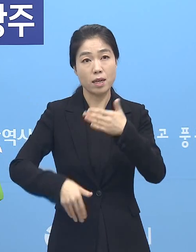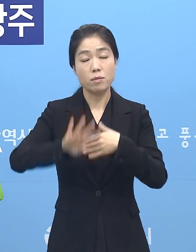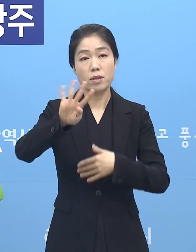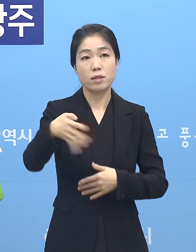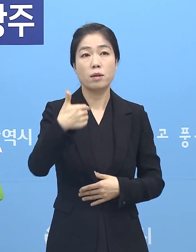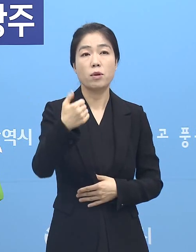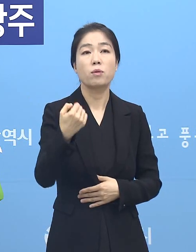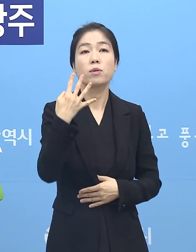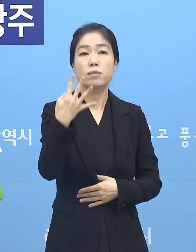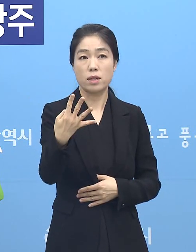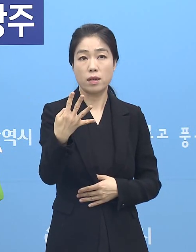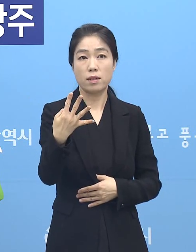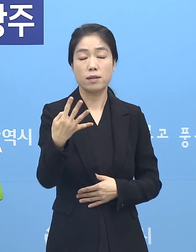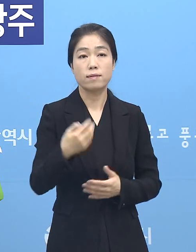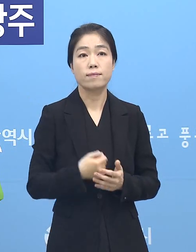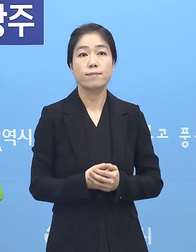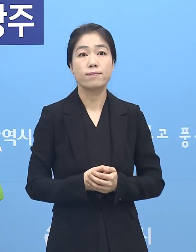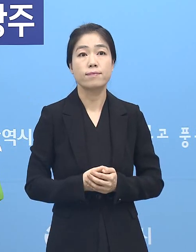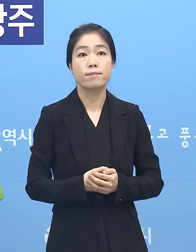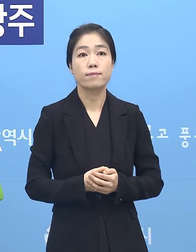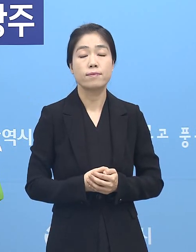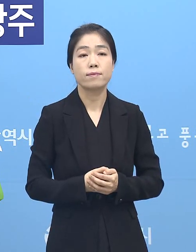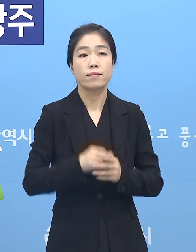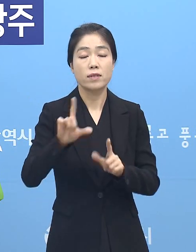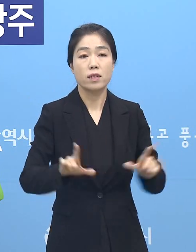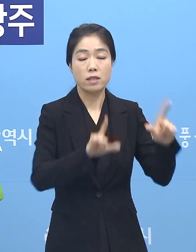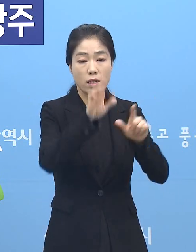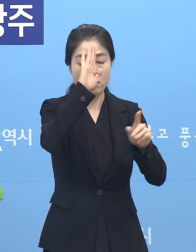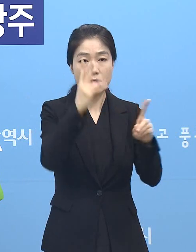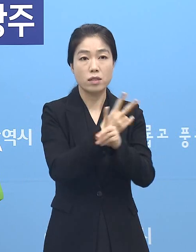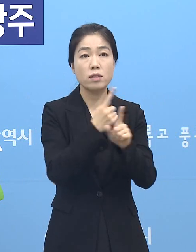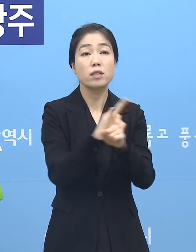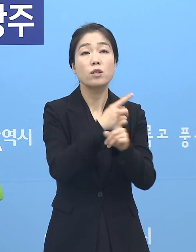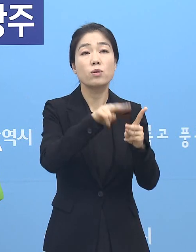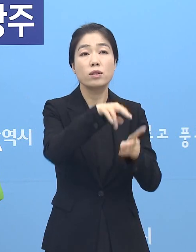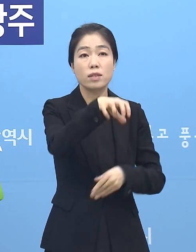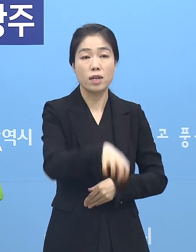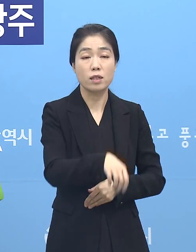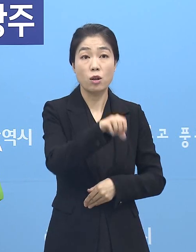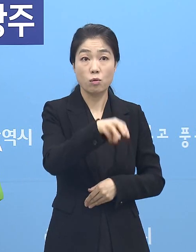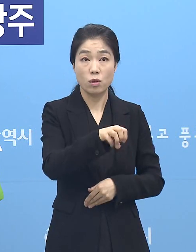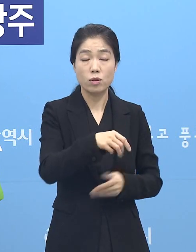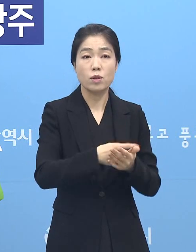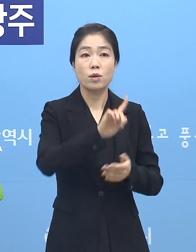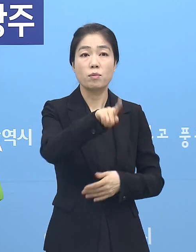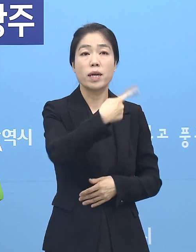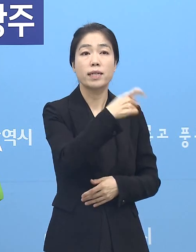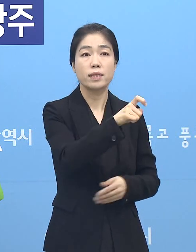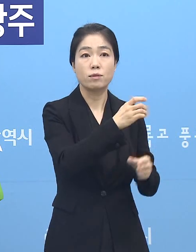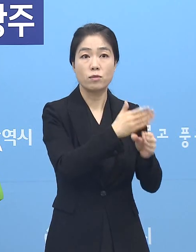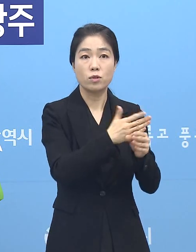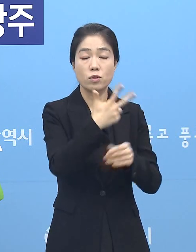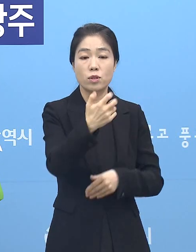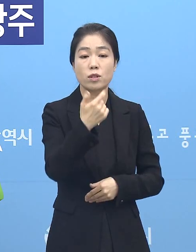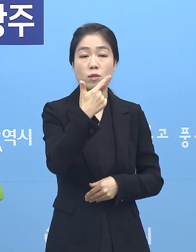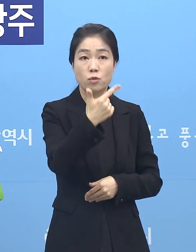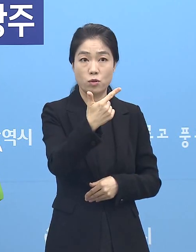454명입니다. 생활치료센터 현황입니다. 광주생활치료센터는 110병상 중